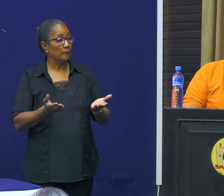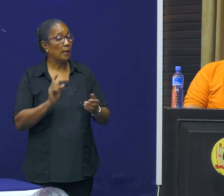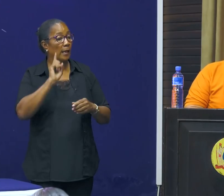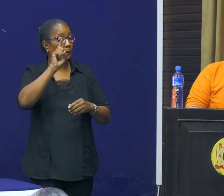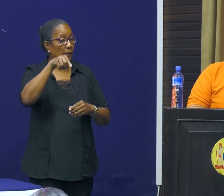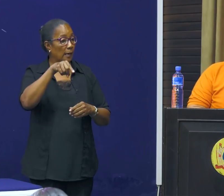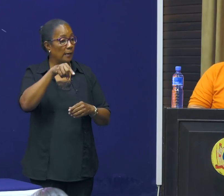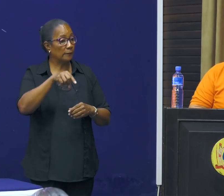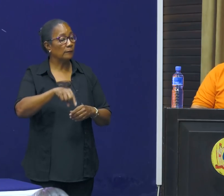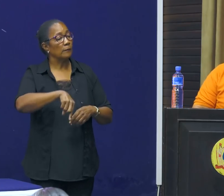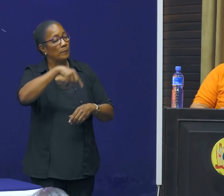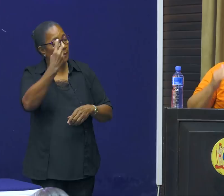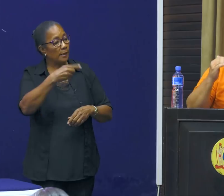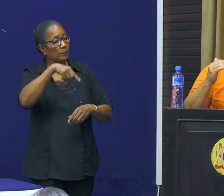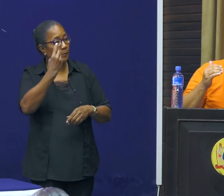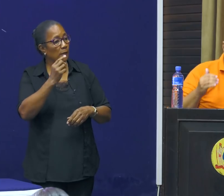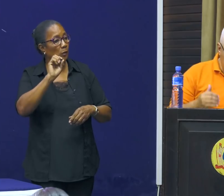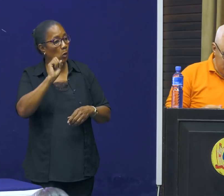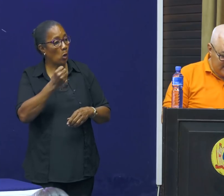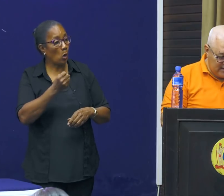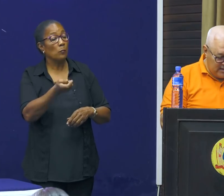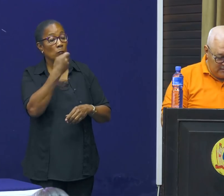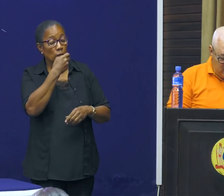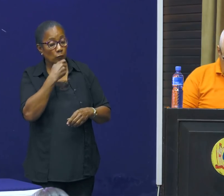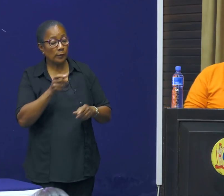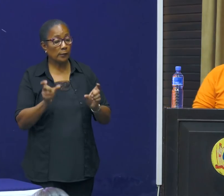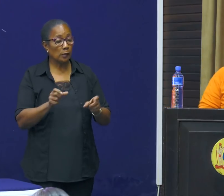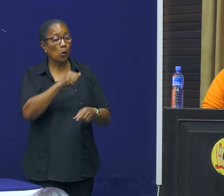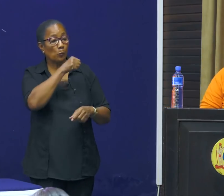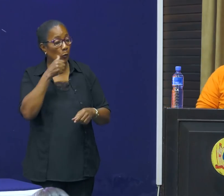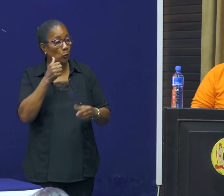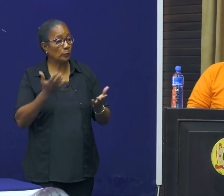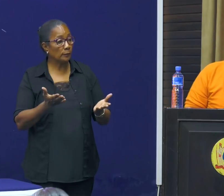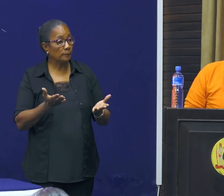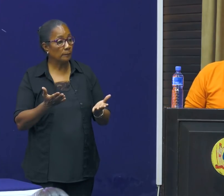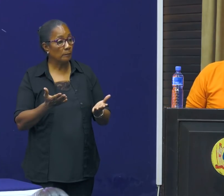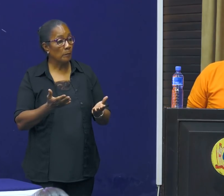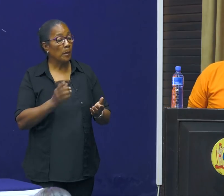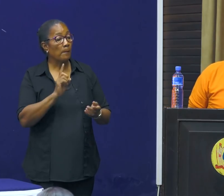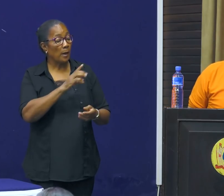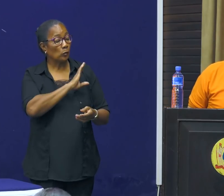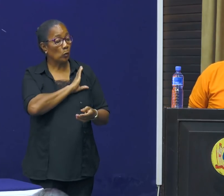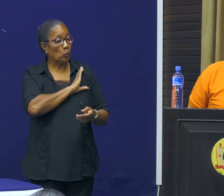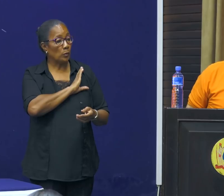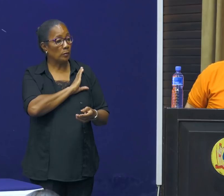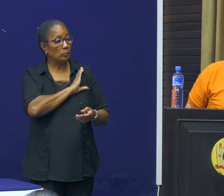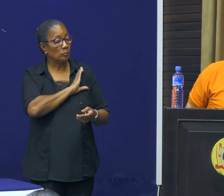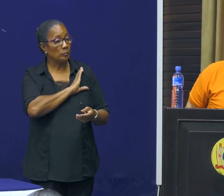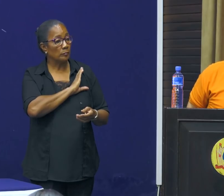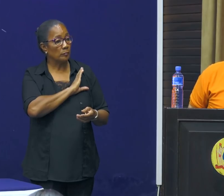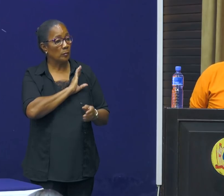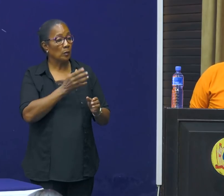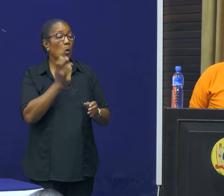In de meeste gevallen gaat het om voedingsartikelen, brood, et cetera. Maar ik wil u toch wel opzommen,